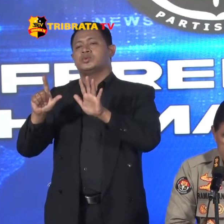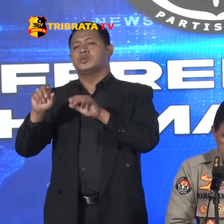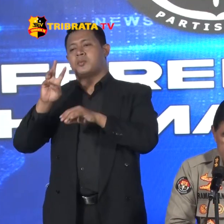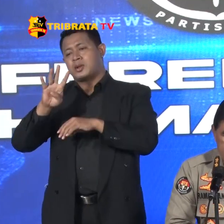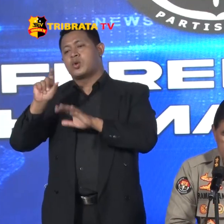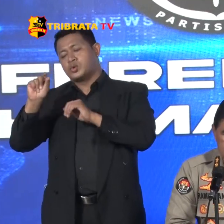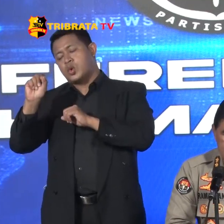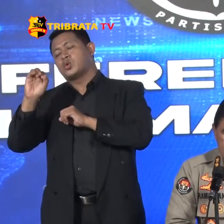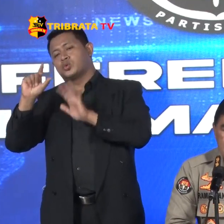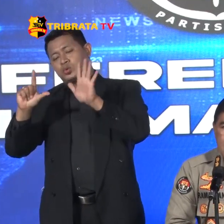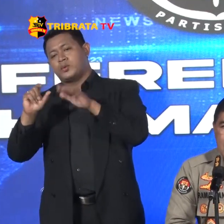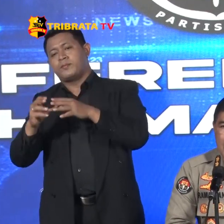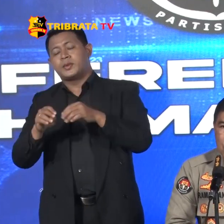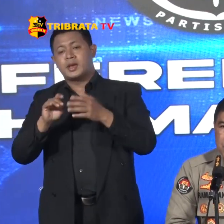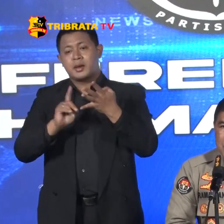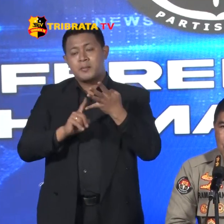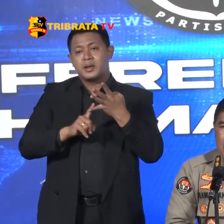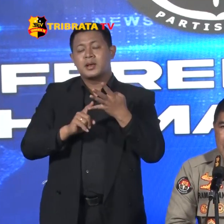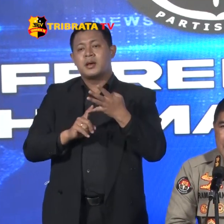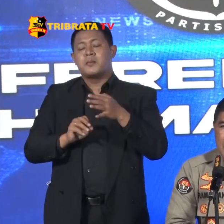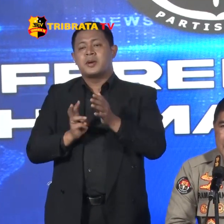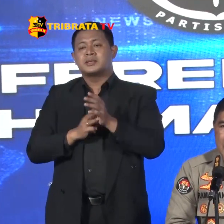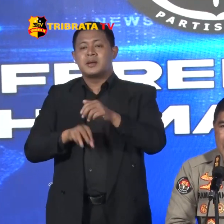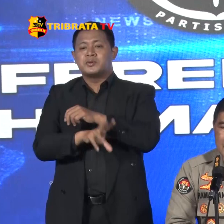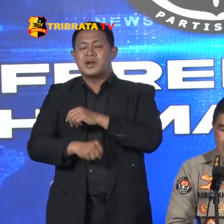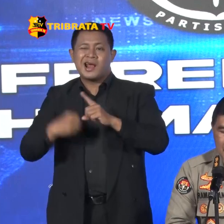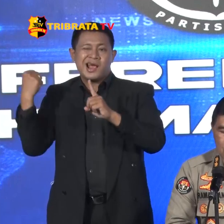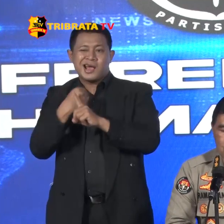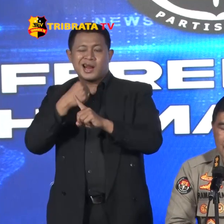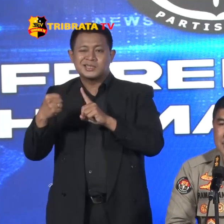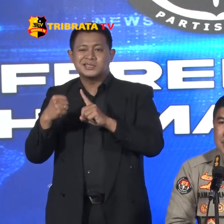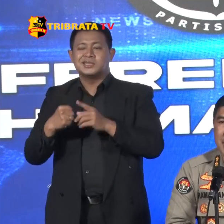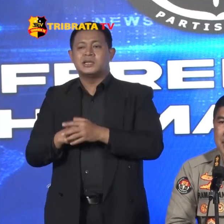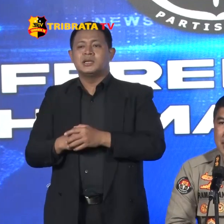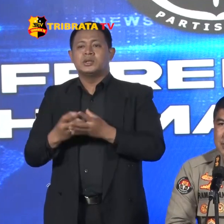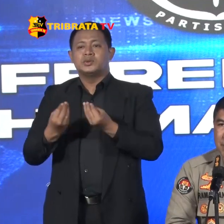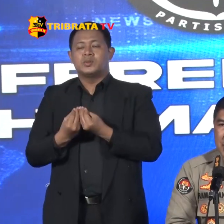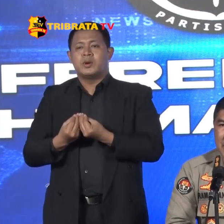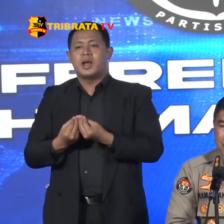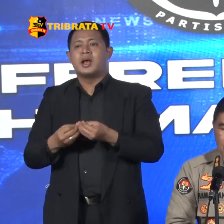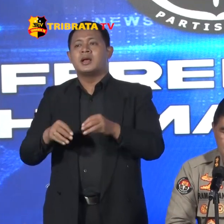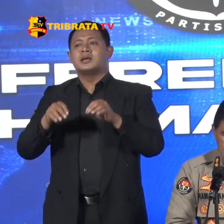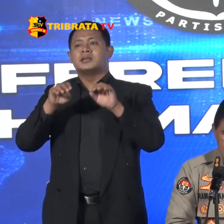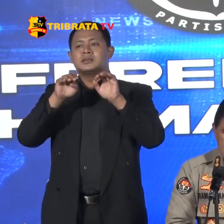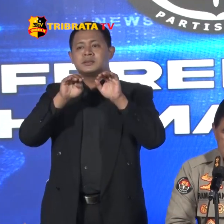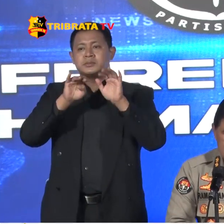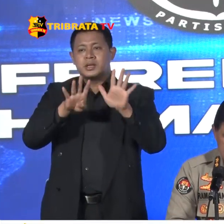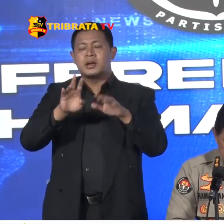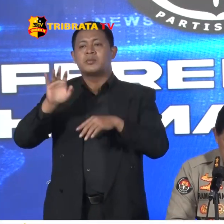Yang ke-4 Kasus Pencurian Dengan Kekerasan Atau Curat Sebanyak 95